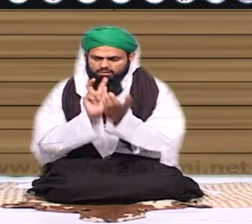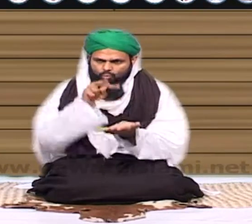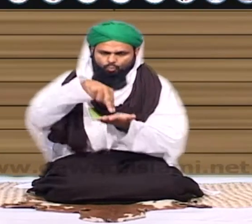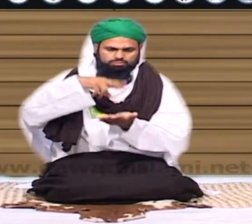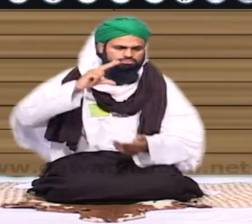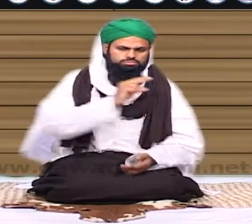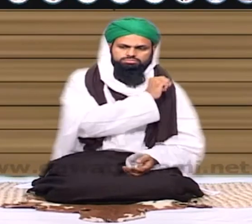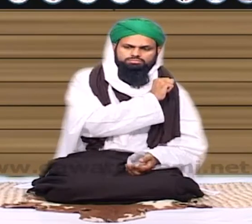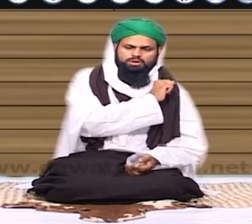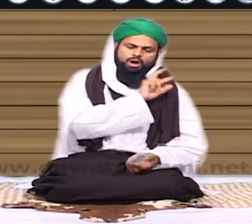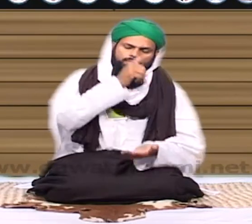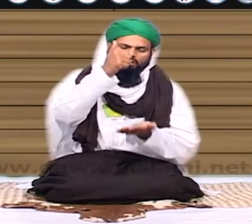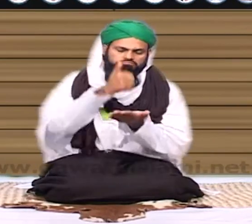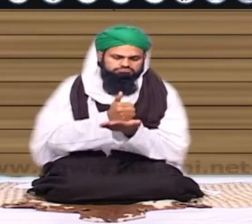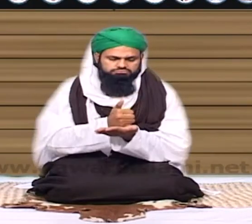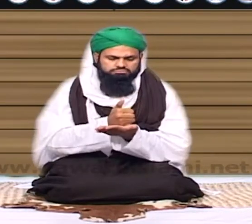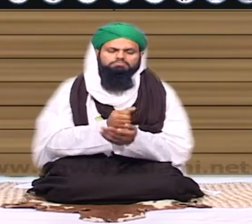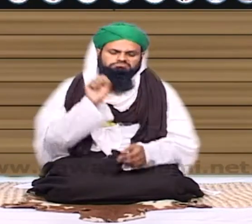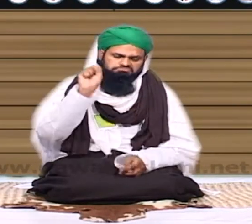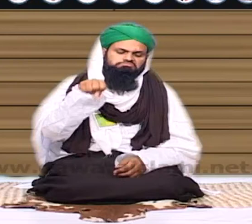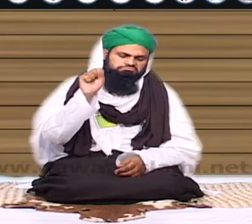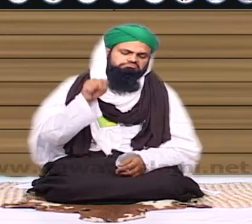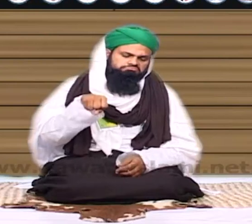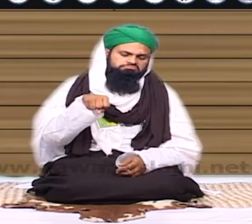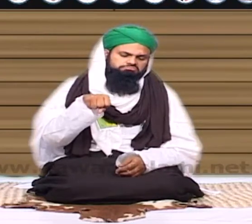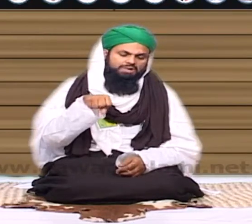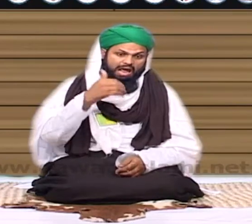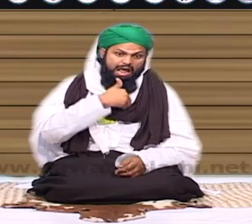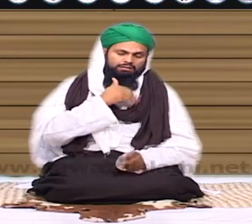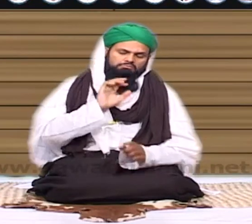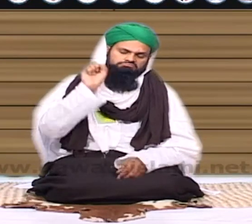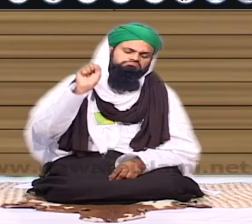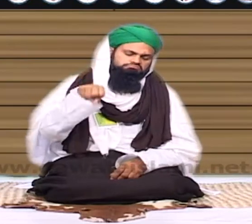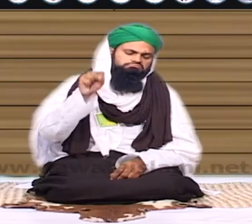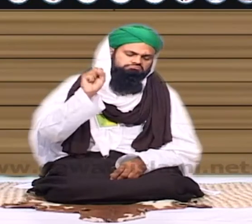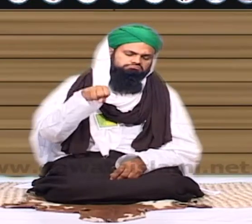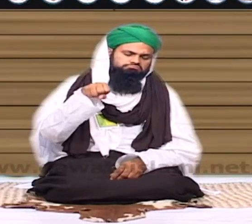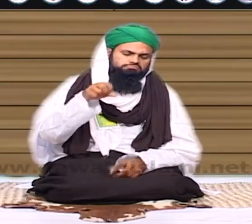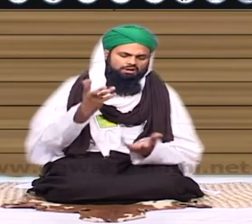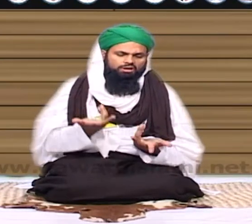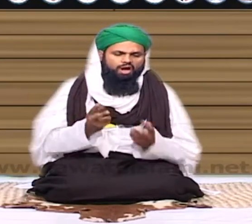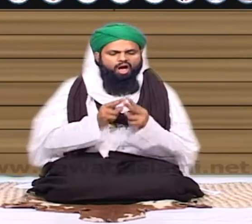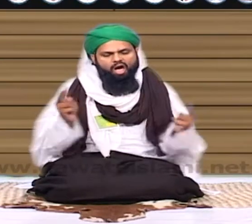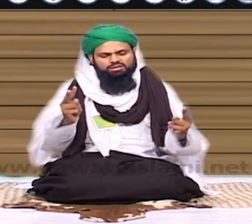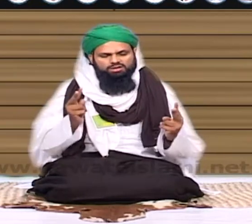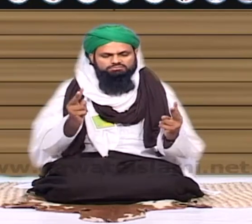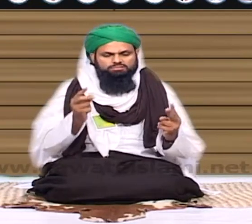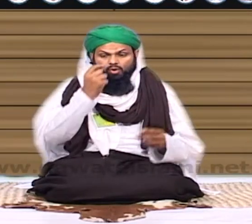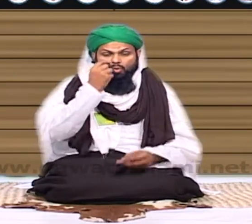تو ہم بھی اٹھ کر چلے ہیں بلکہ ہم تو نات جاسے بھی ہاں میں ہاں ملانی پڑتی ہیں اور یہ ایسی لعنت ہے